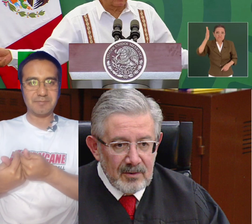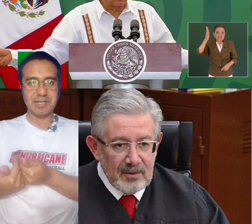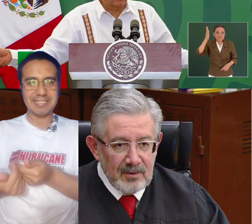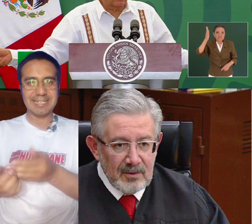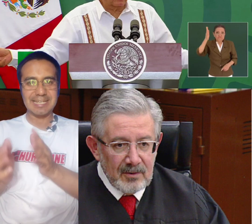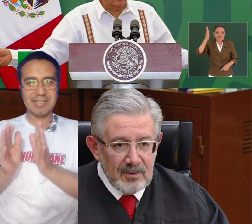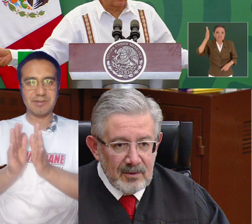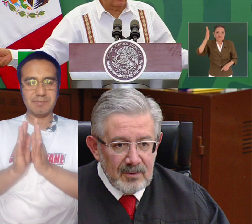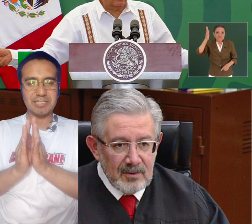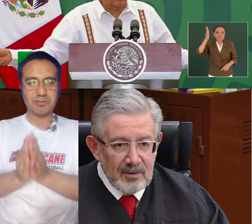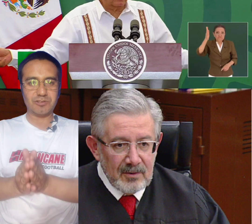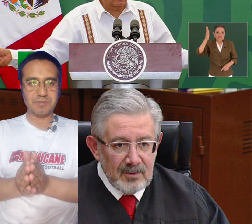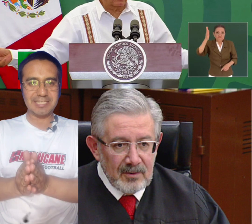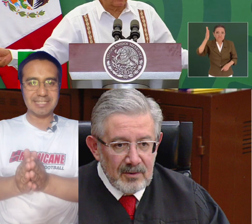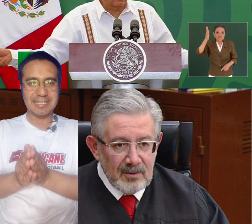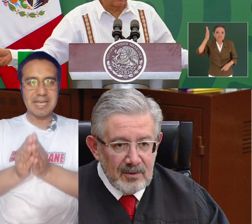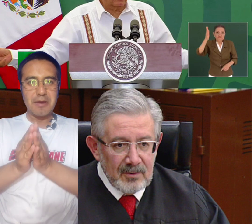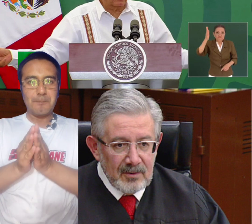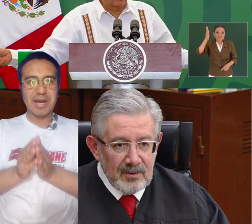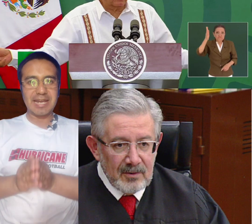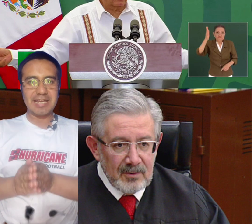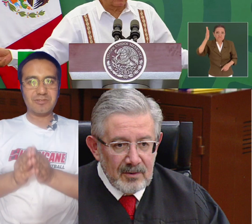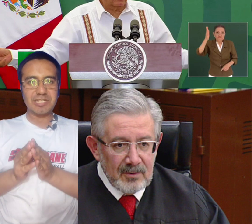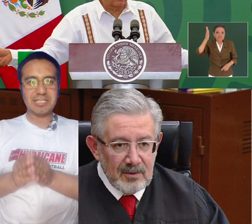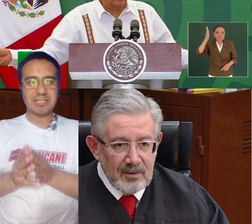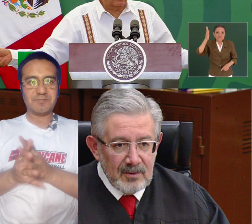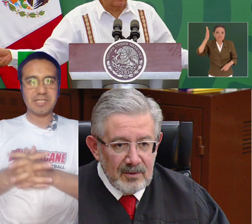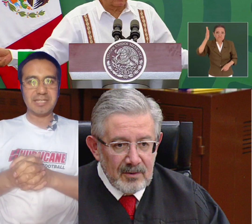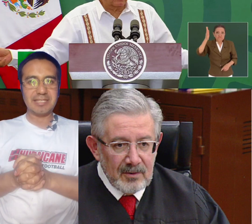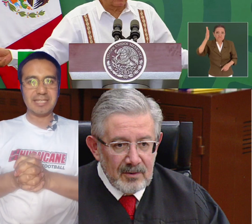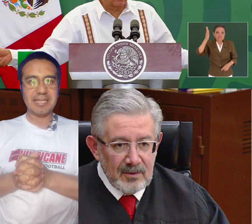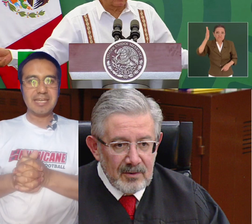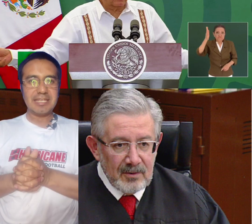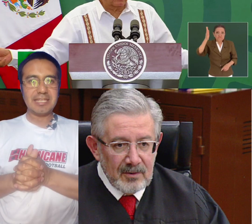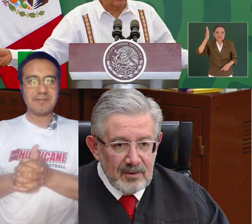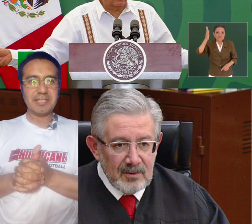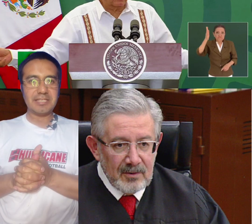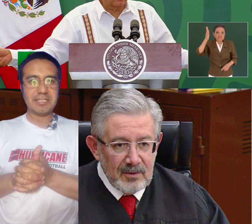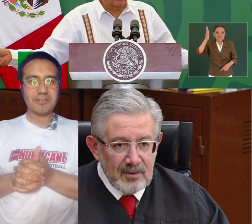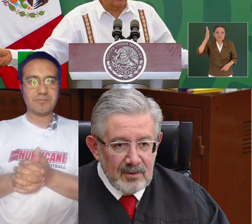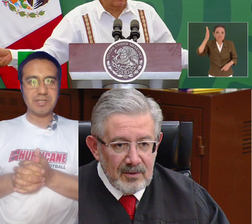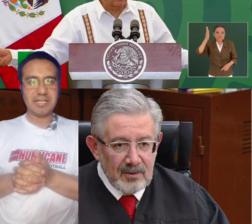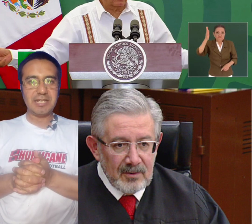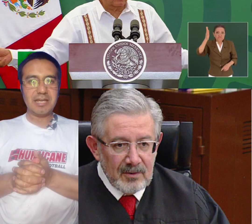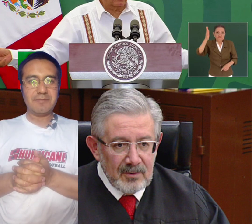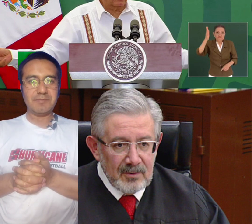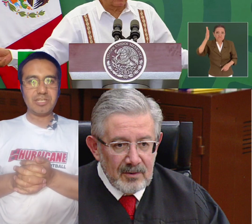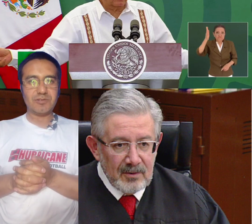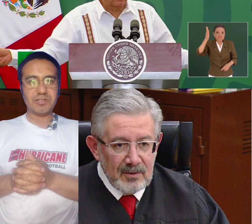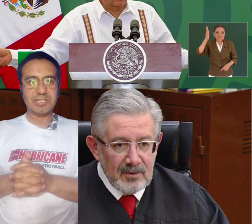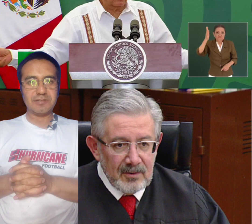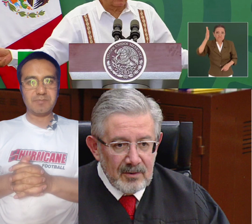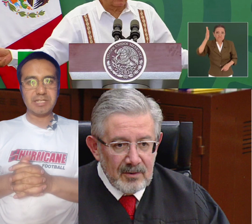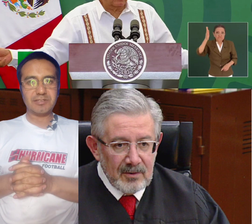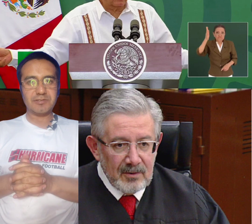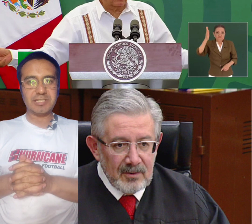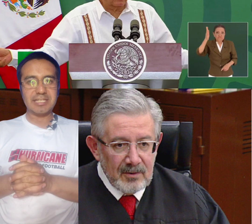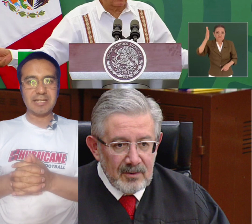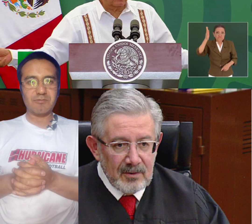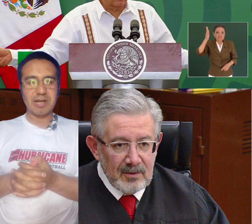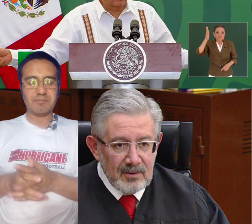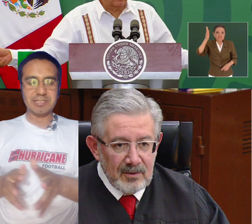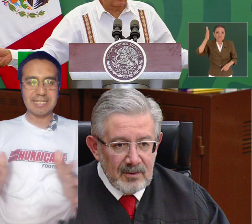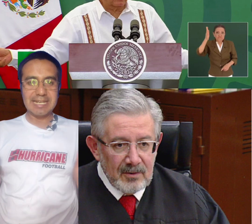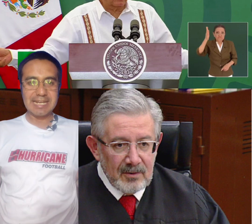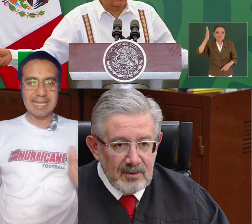conferencia de prensa que lleva más de 8 meses parado este expediente de 25 mil millones de pesos